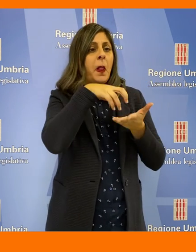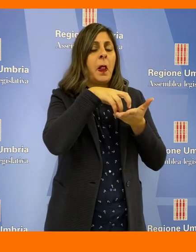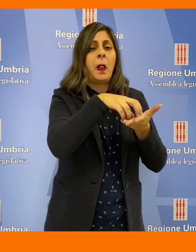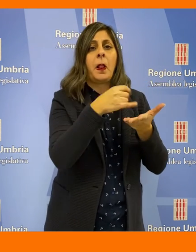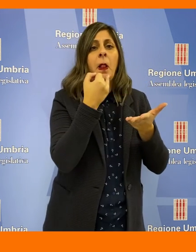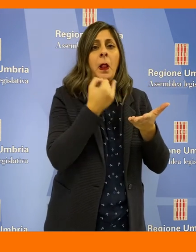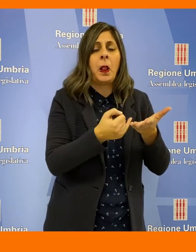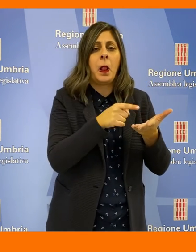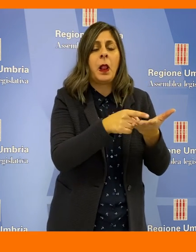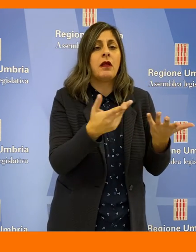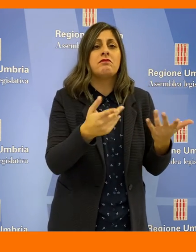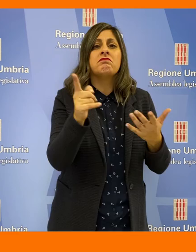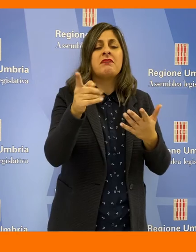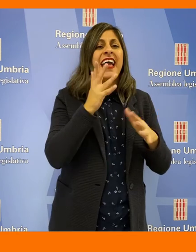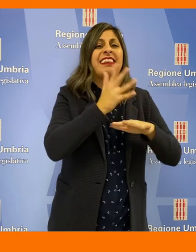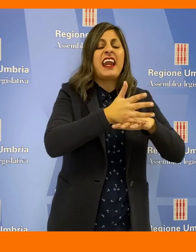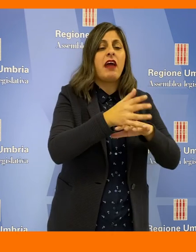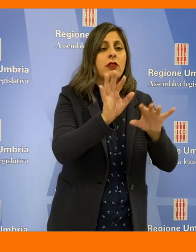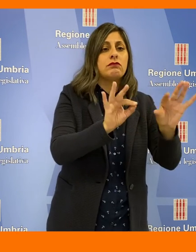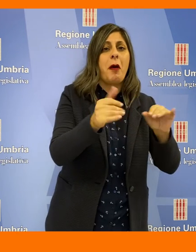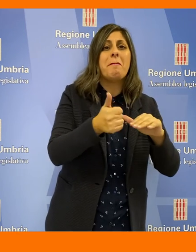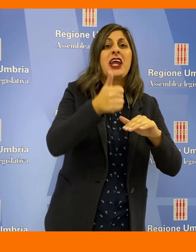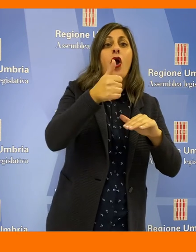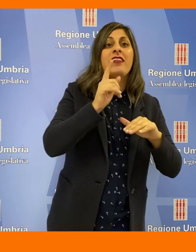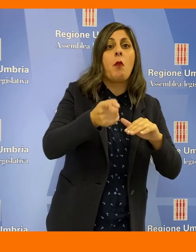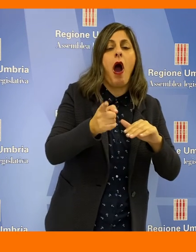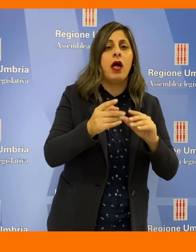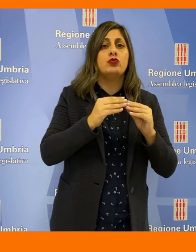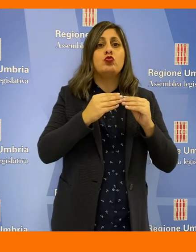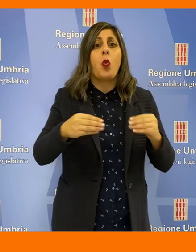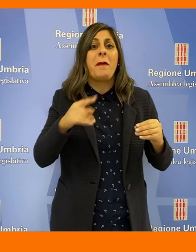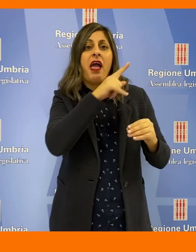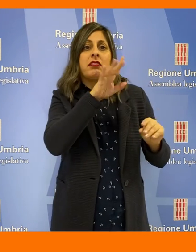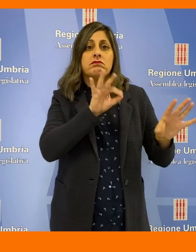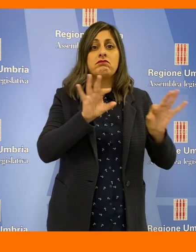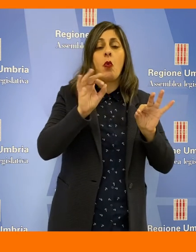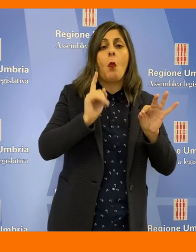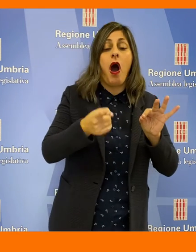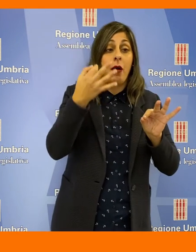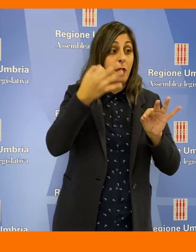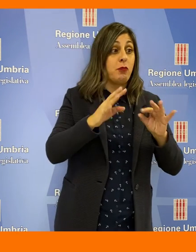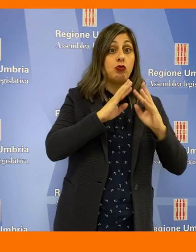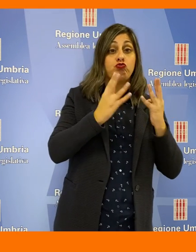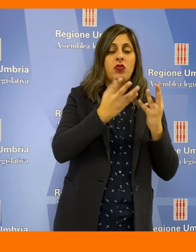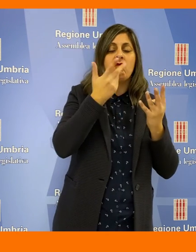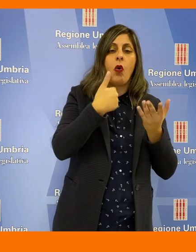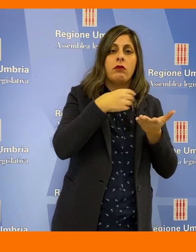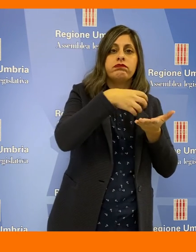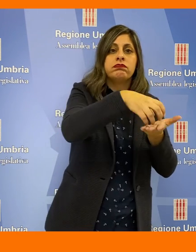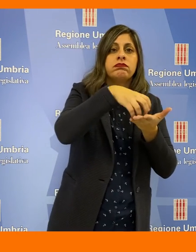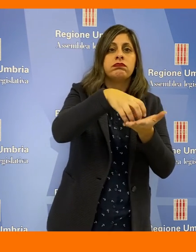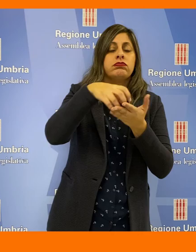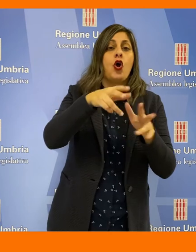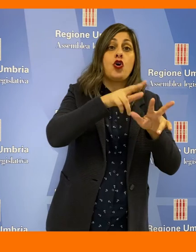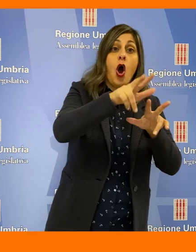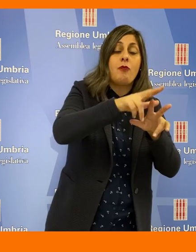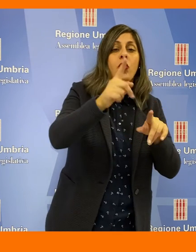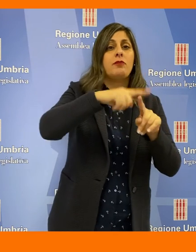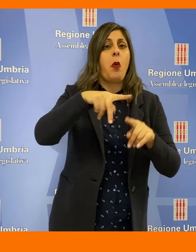luce delle seguità dei fondi stanziati con quali priorità di intervento e attraverso quali strumenti la giunta intende erogare tali sommei